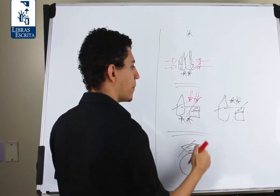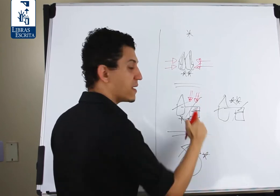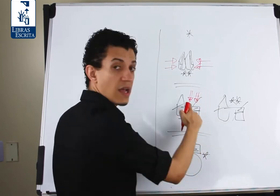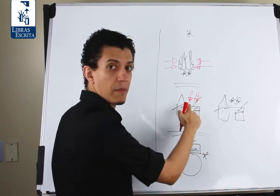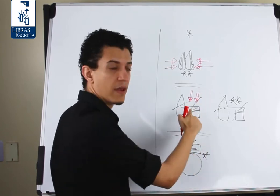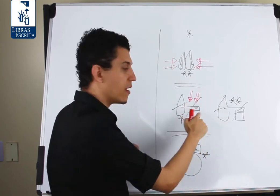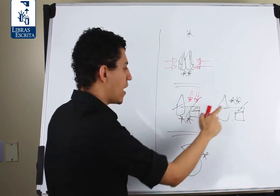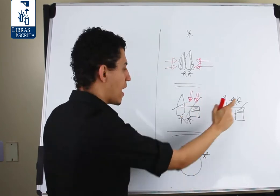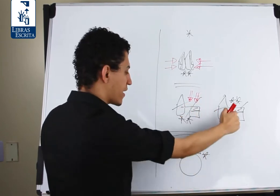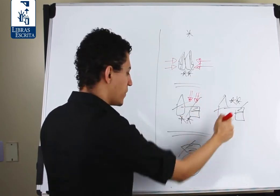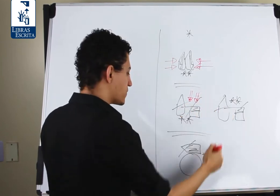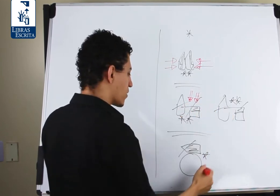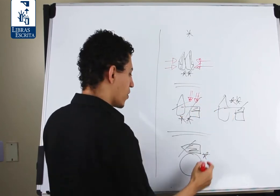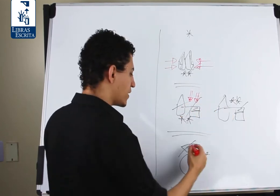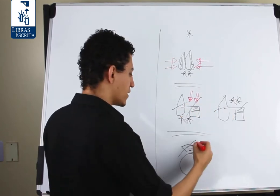Percebe? Aqui é a mesma coisa.